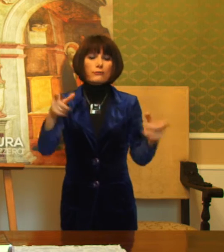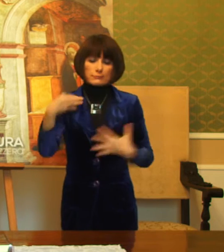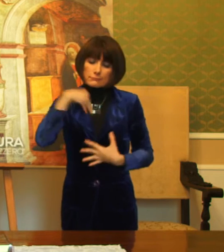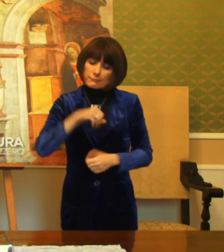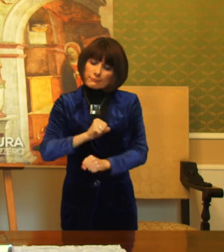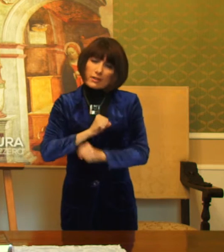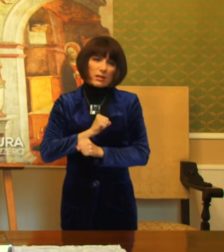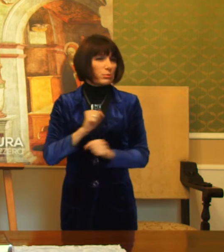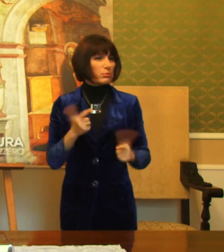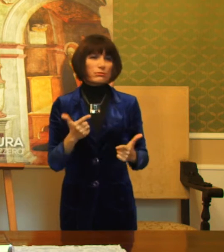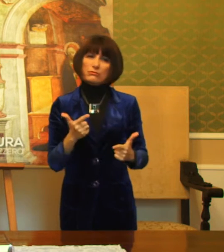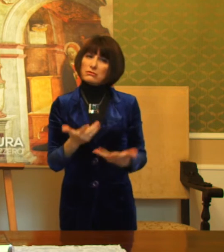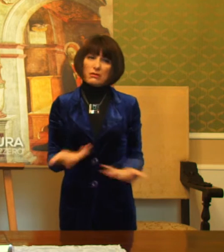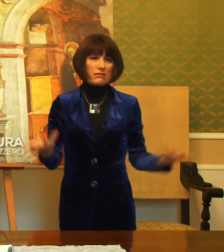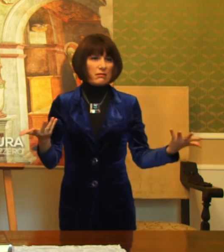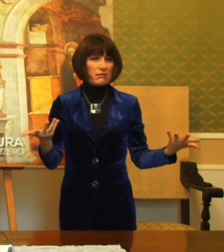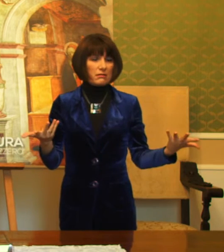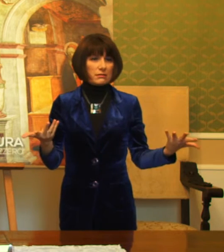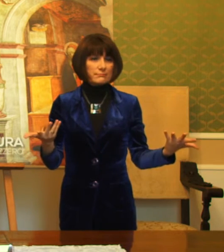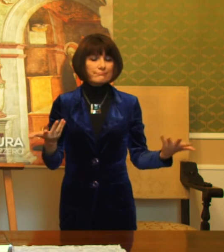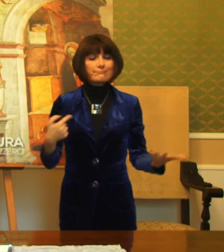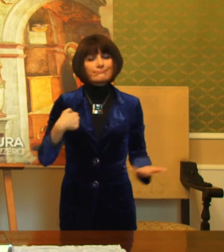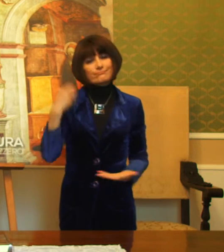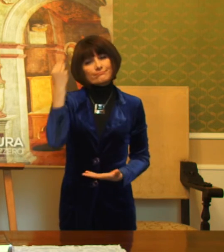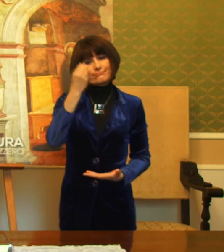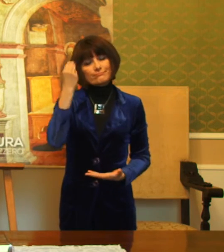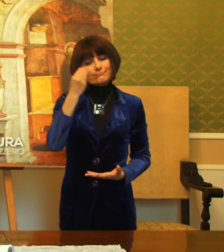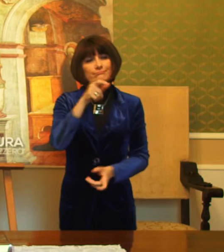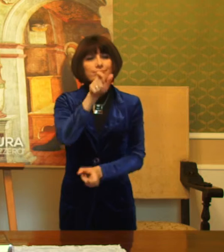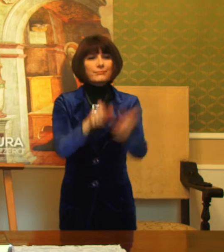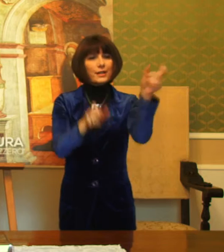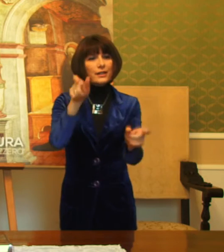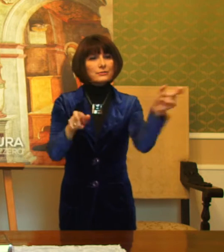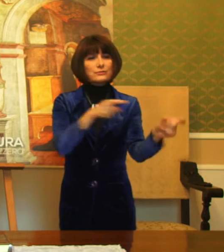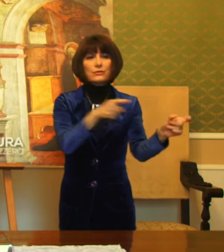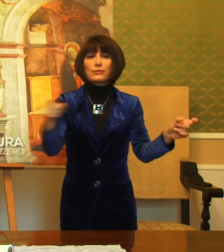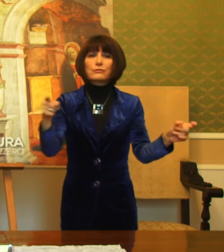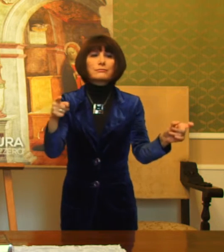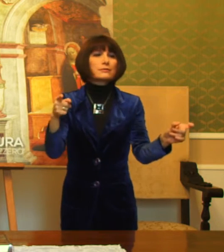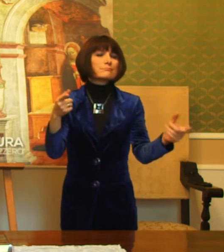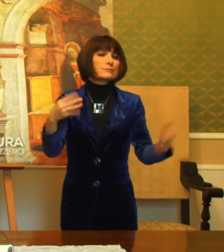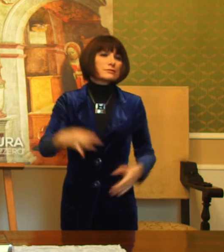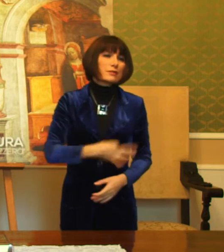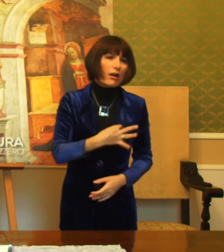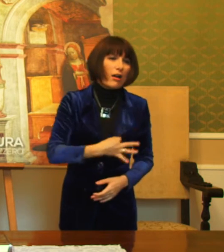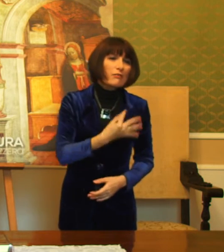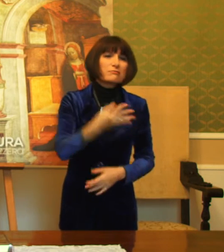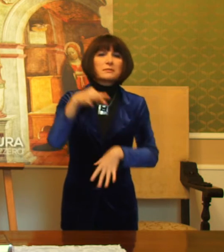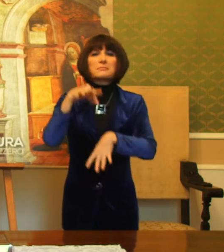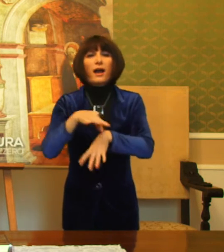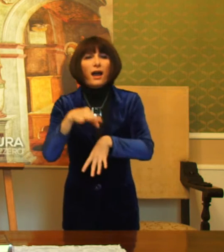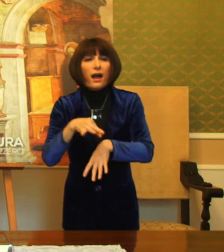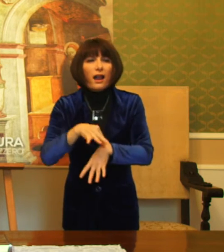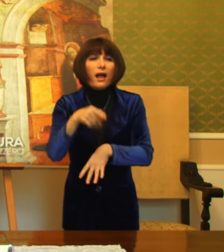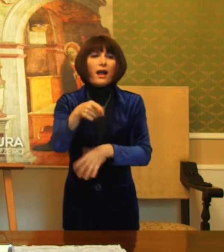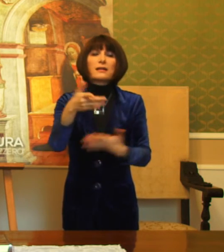e penso poi naturalmente a tutte le persone che per un motivo o per l'altro, per la sofferenza, per la malattia,